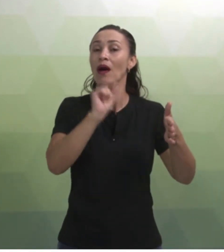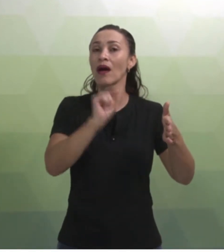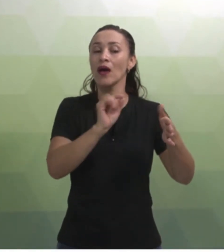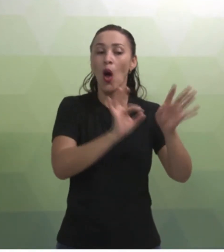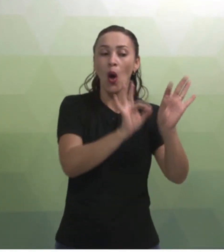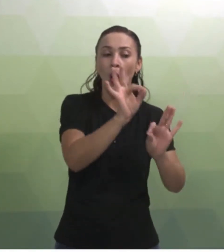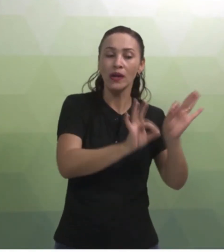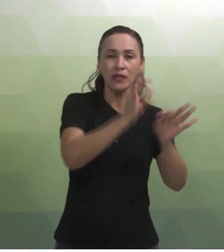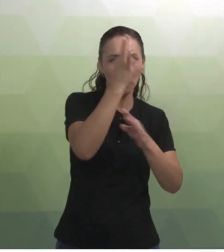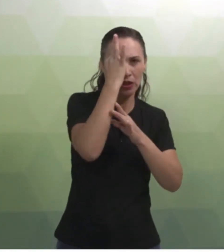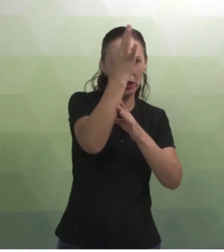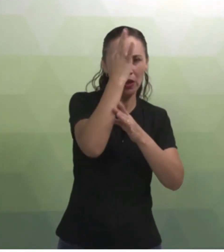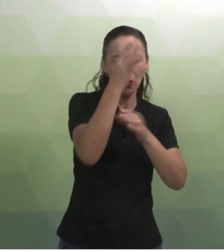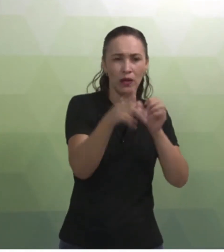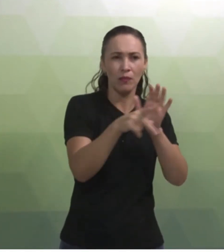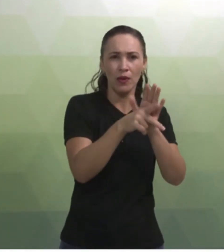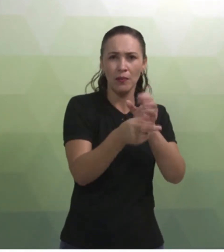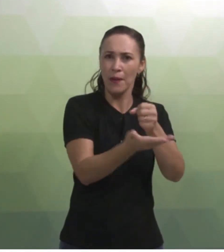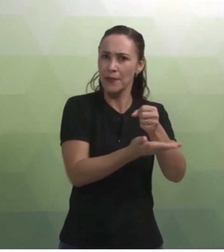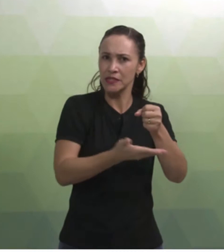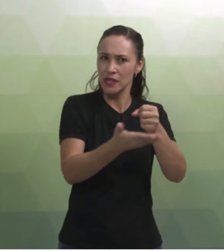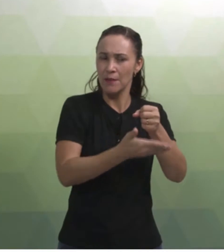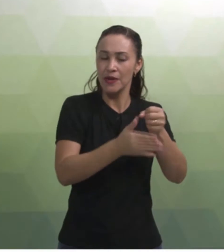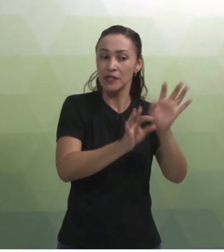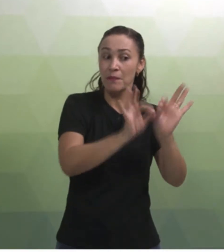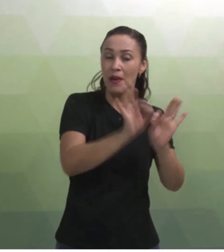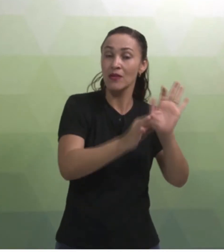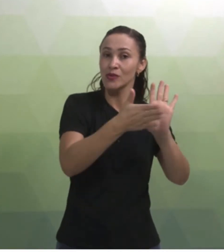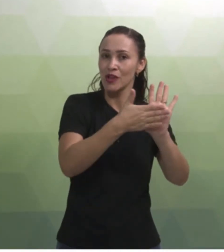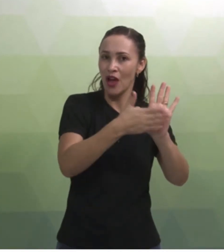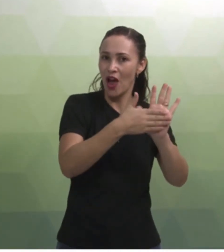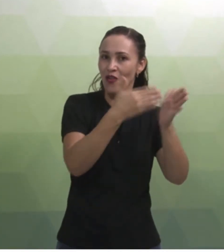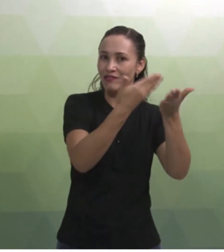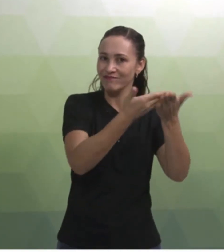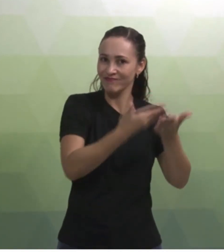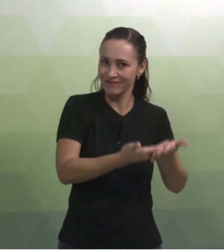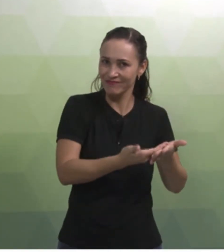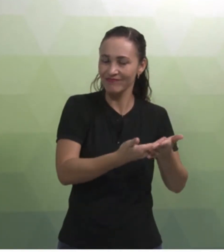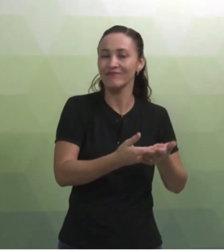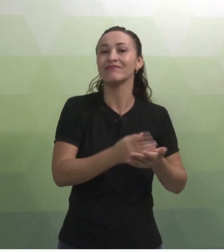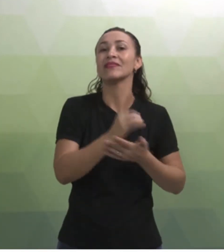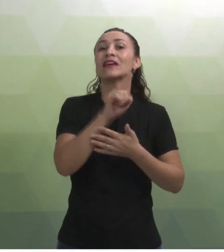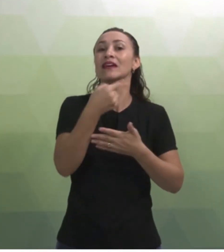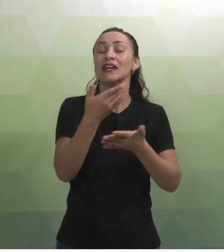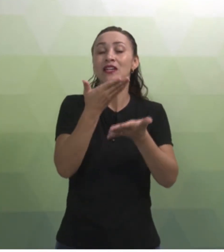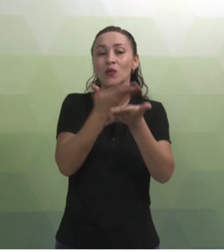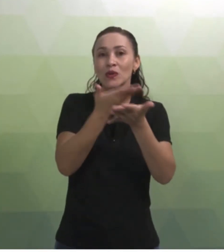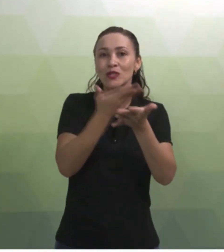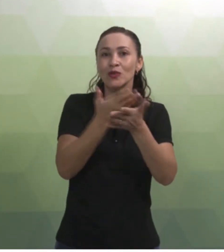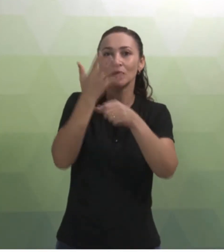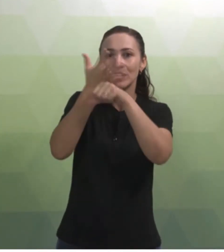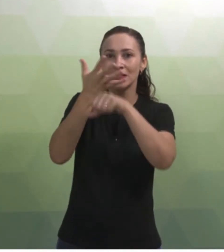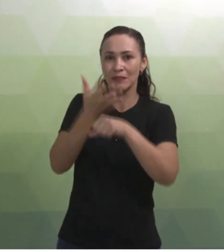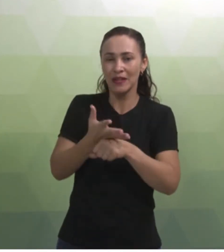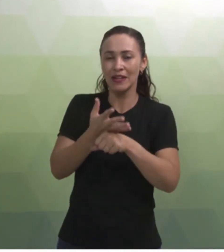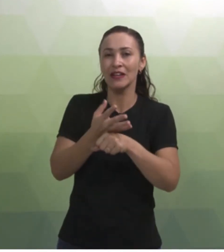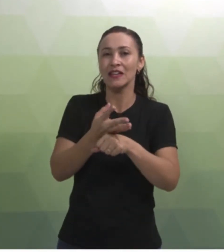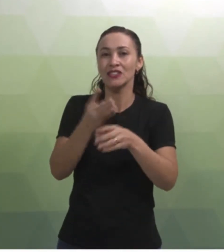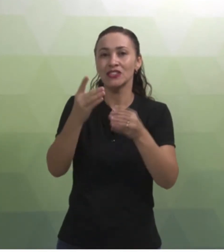construir o embasamento teórico sobre o planejamento de aula e a partir dos estudos das disciplinas didática e